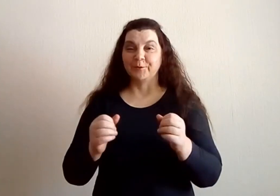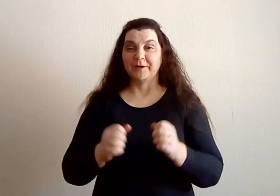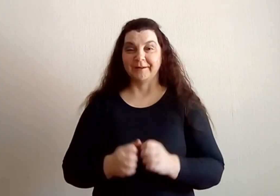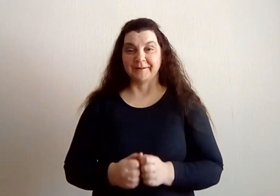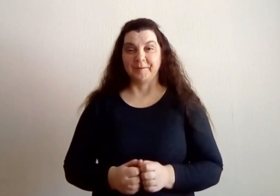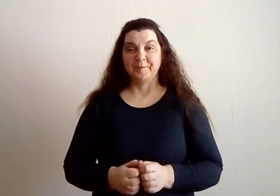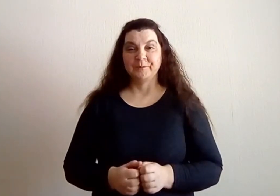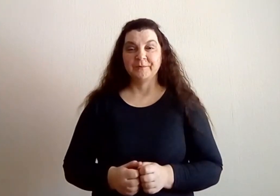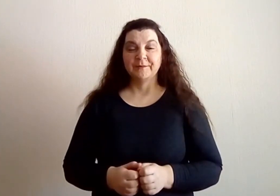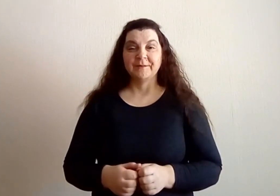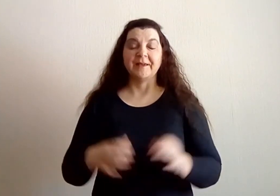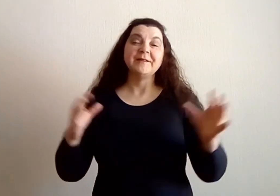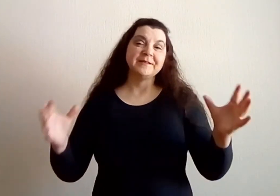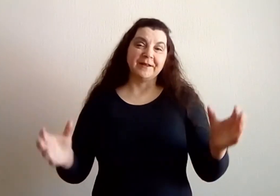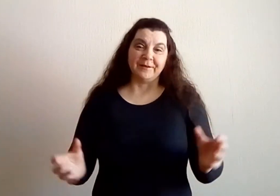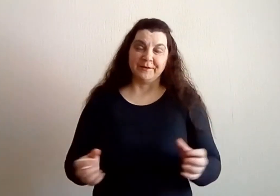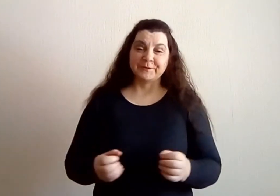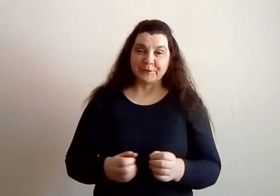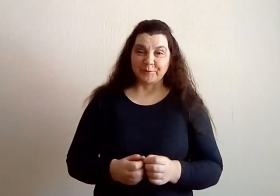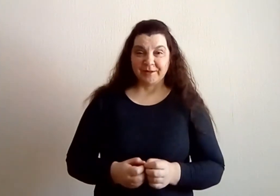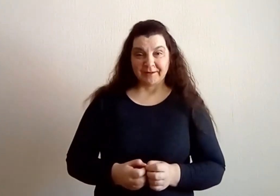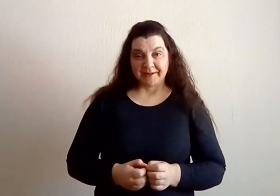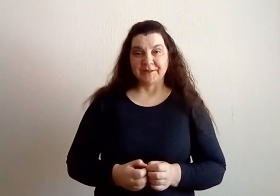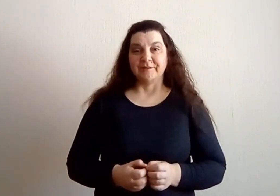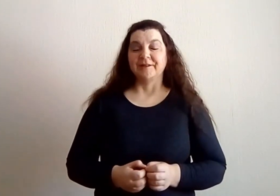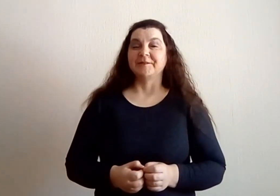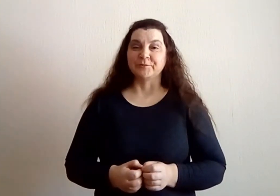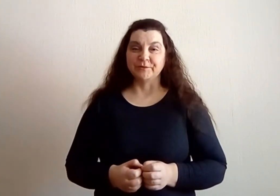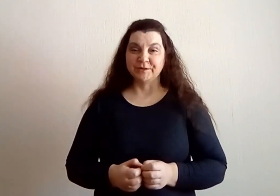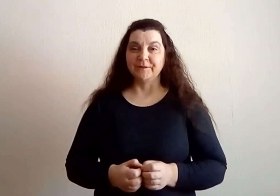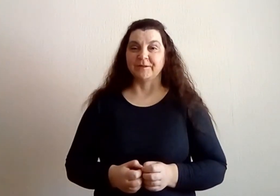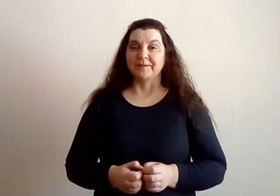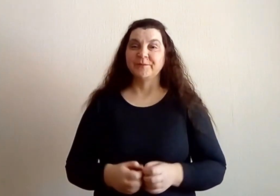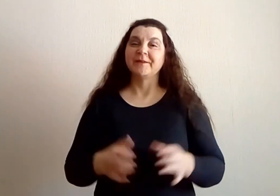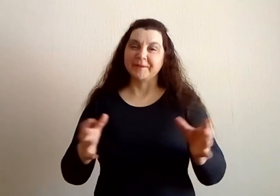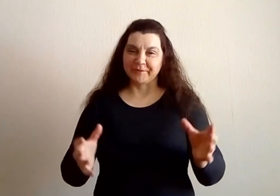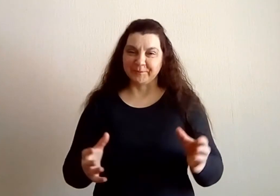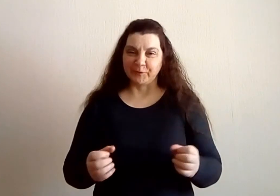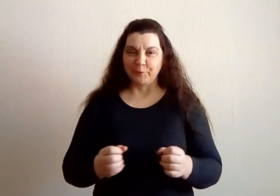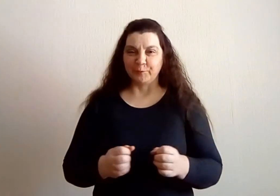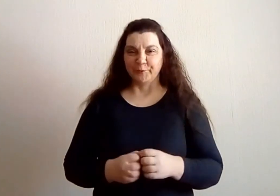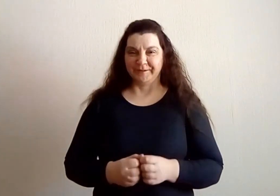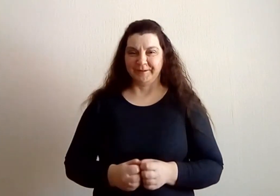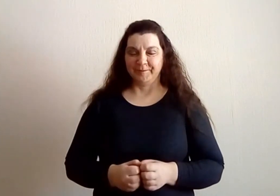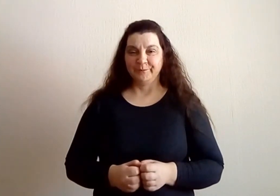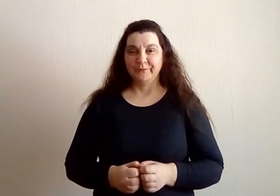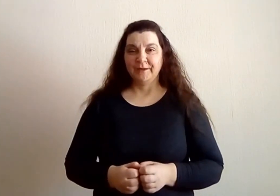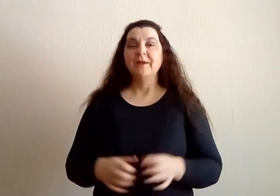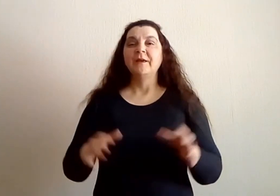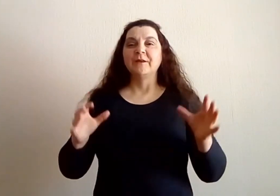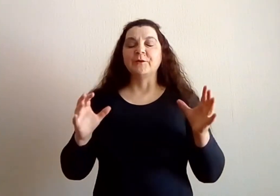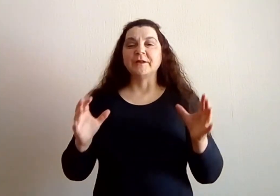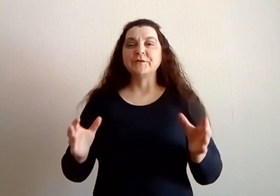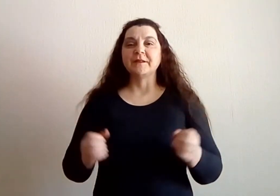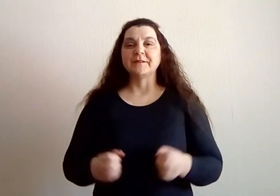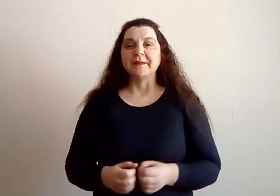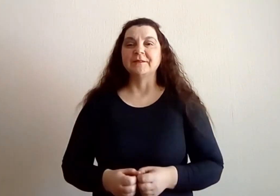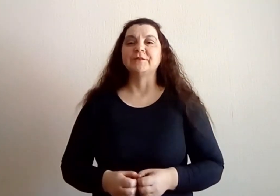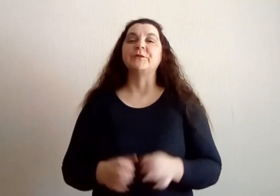кадра. Я не знаю, насколько у меня качественно это получилось, я посмотрю после. Но хочу сказать, что